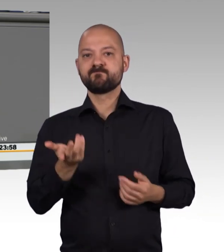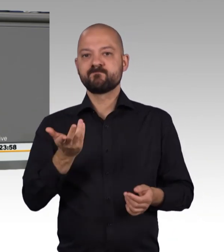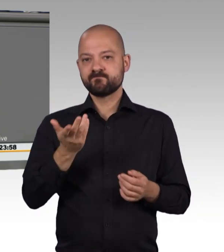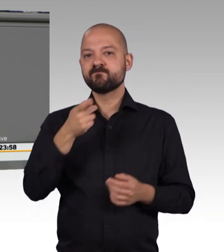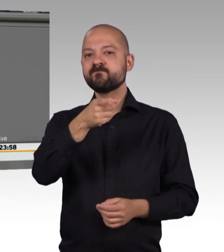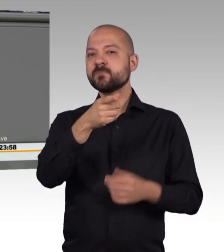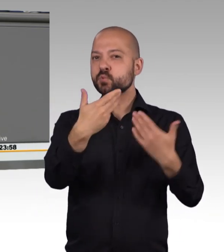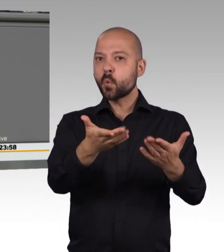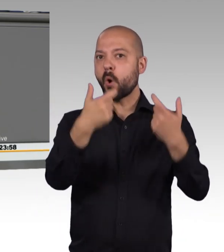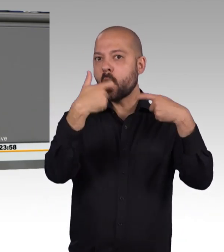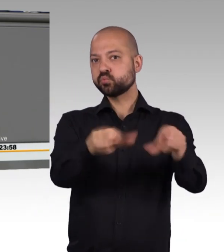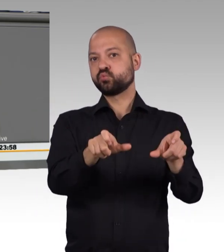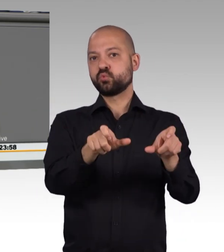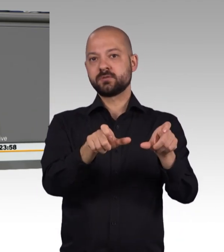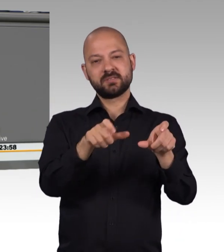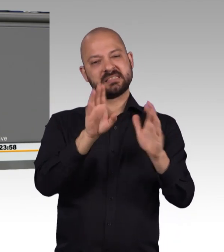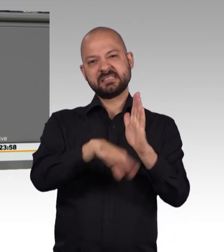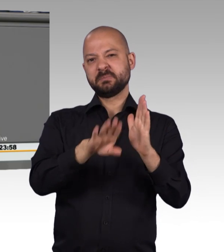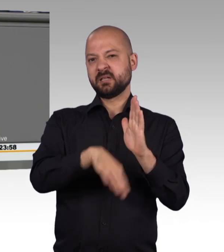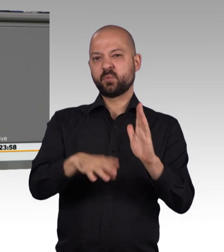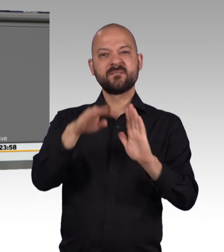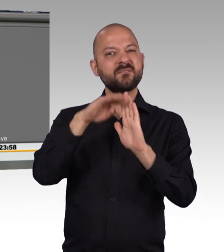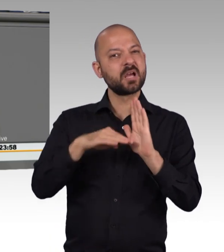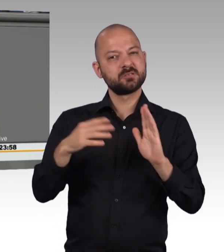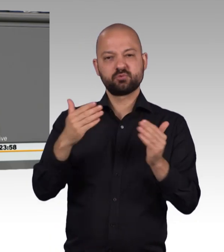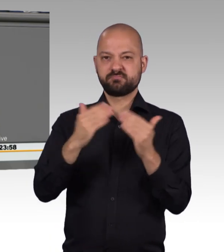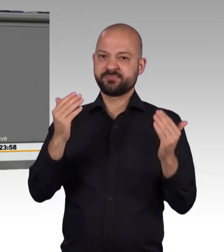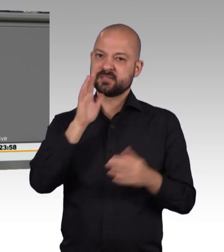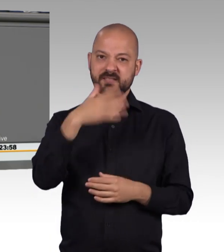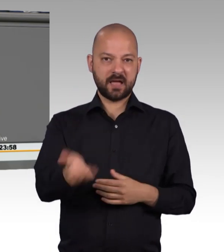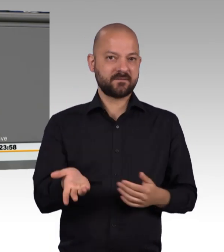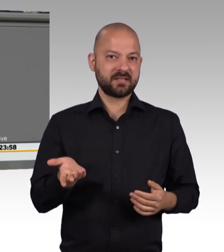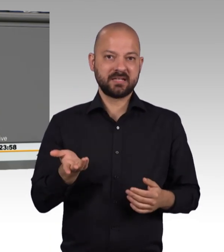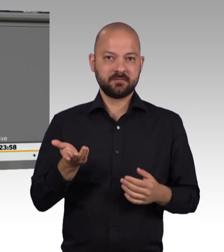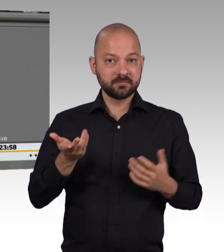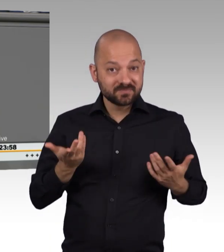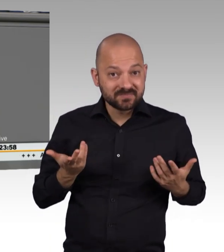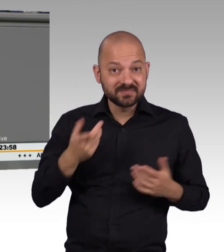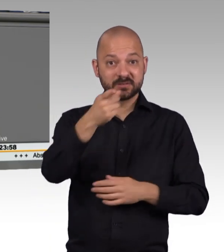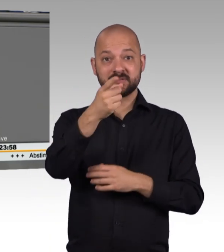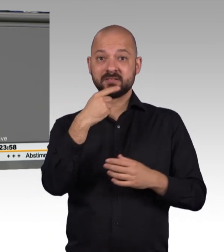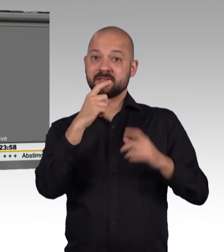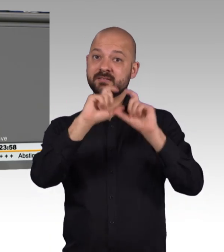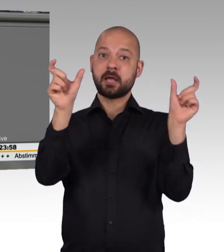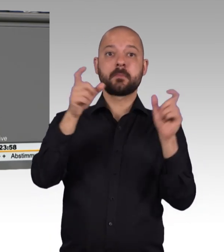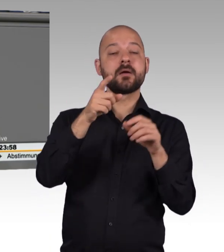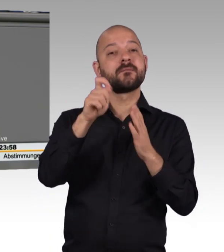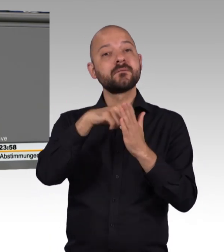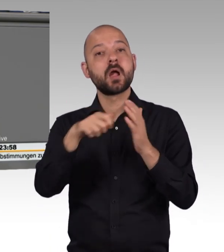diskriminierend und verfassungswidrig. Und dass Sie jetzt heute mit der Wahlassistenz auch noch kommen, ja, und eigentlich